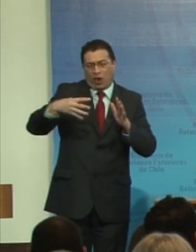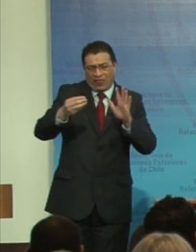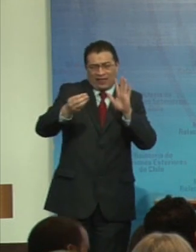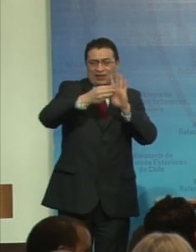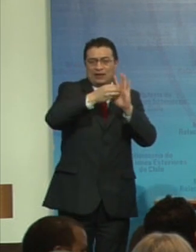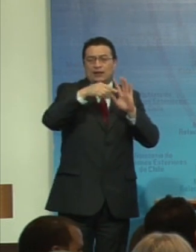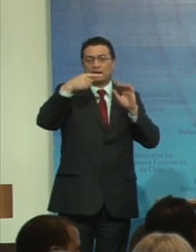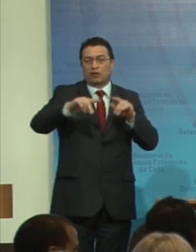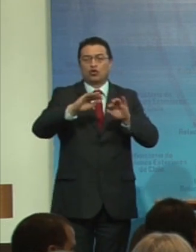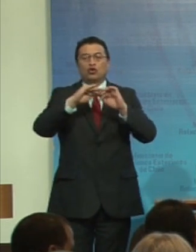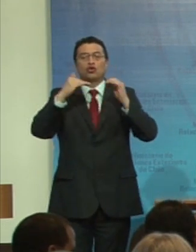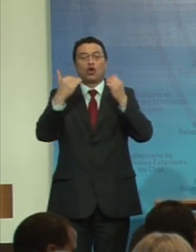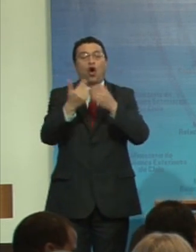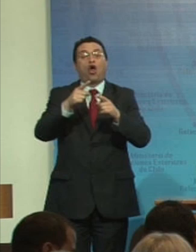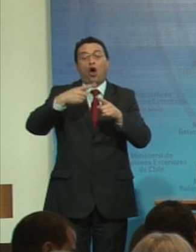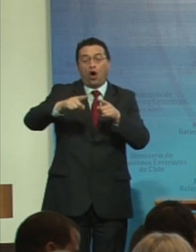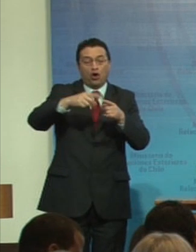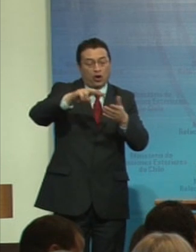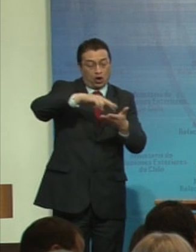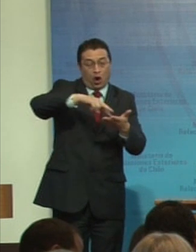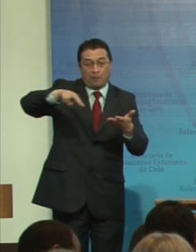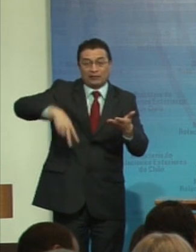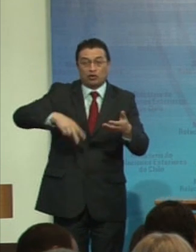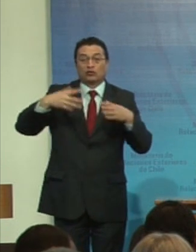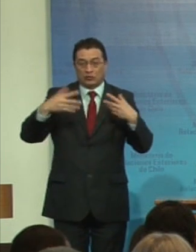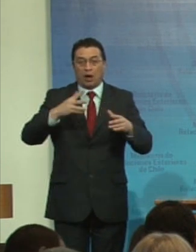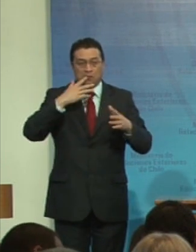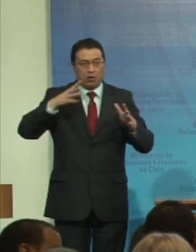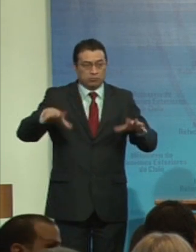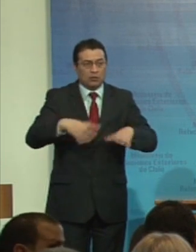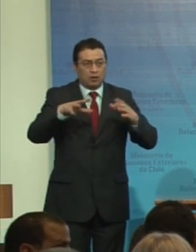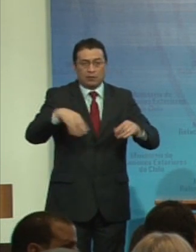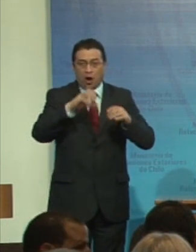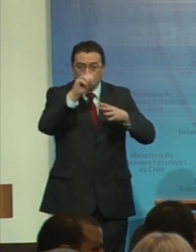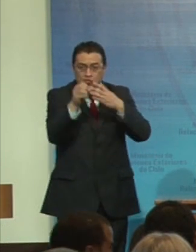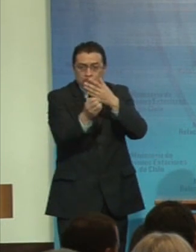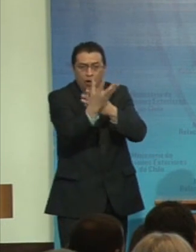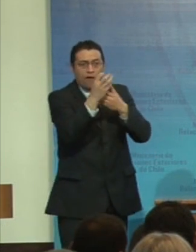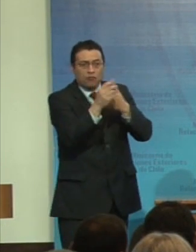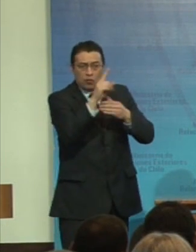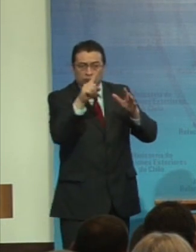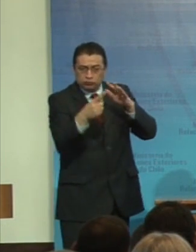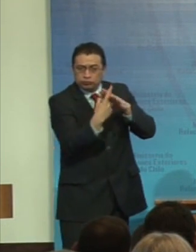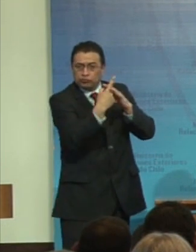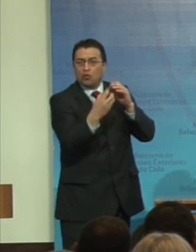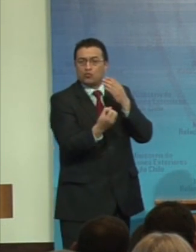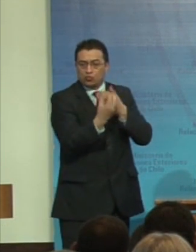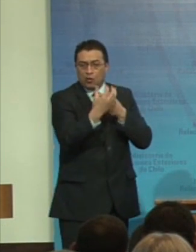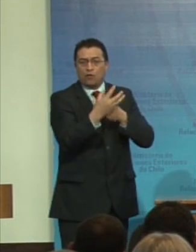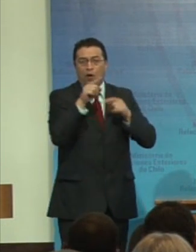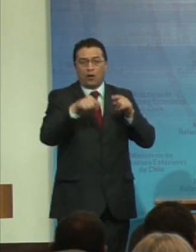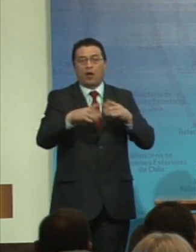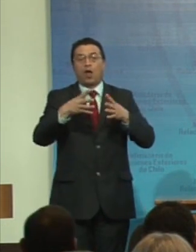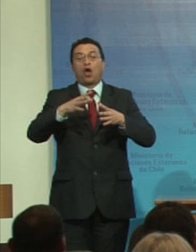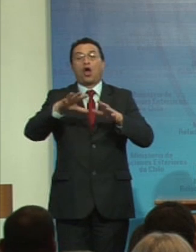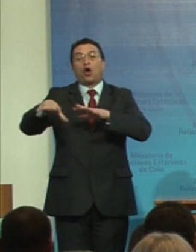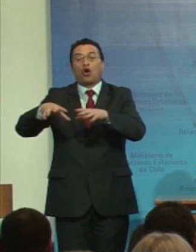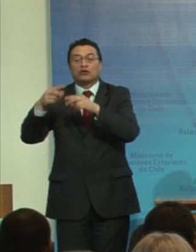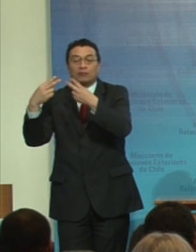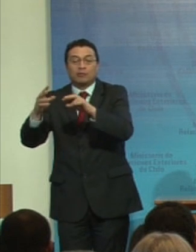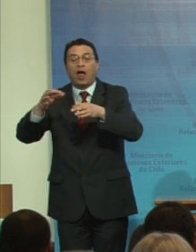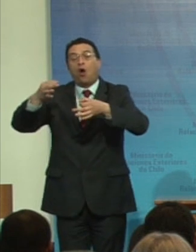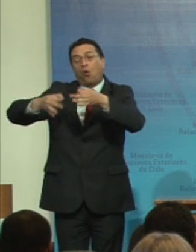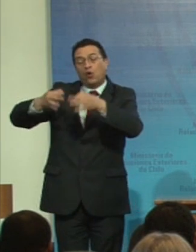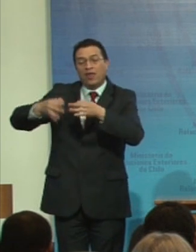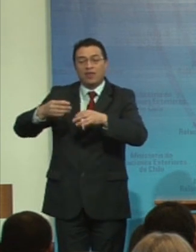todo lo que otras convenciones habían dicho, y agregaba innovaciones, innovaciones en el campo jurídico,